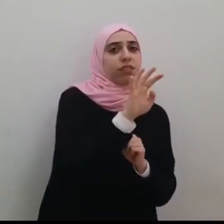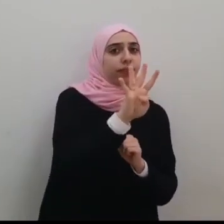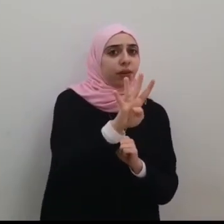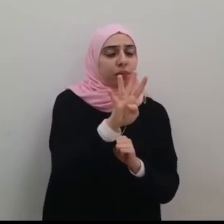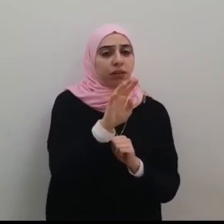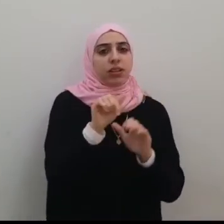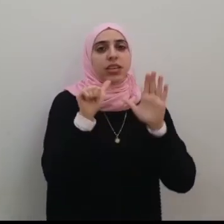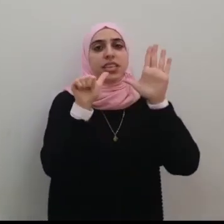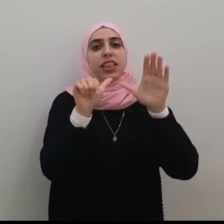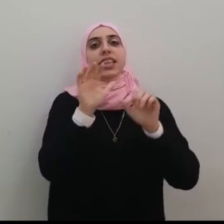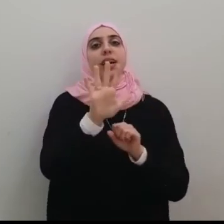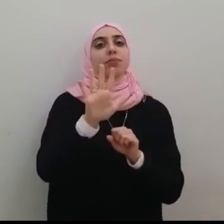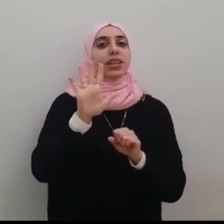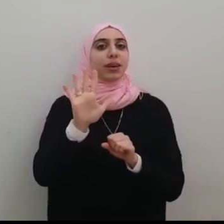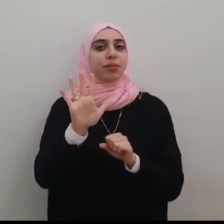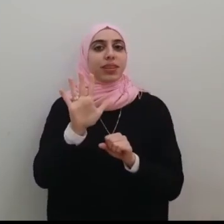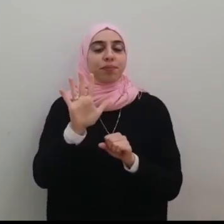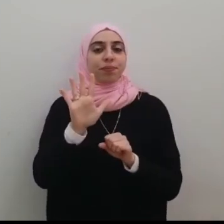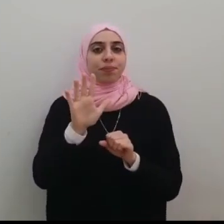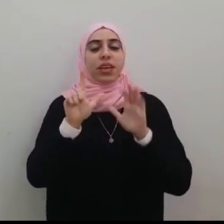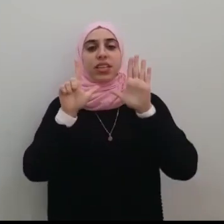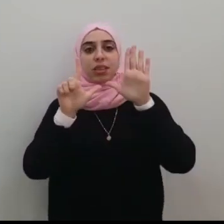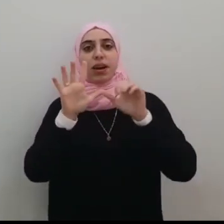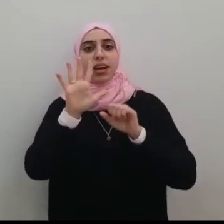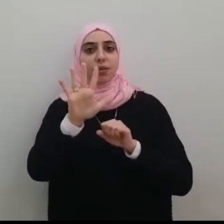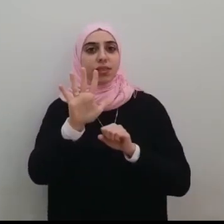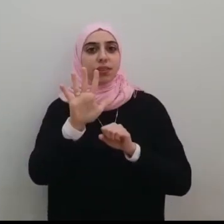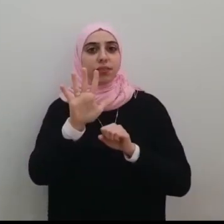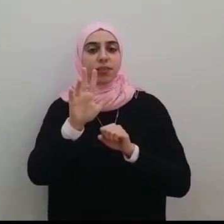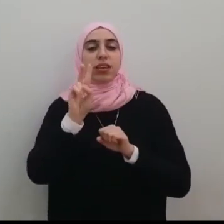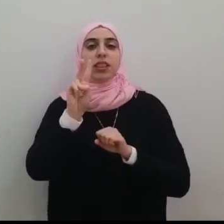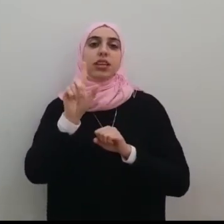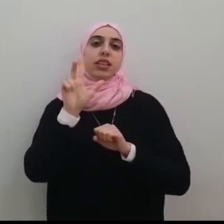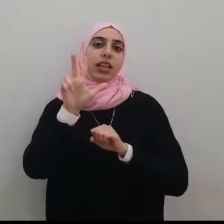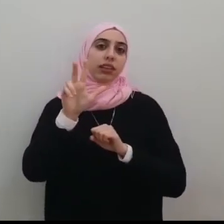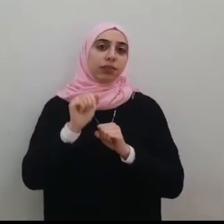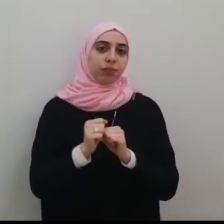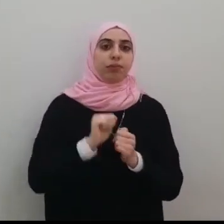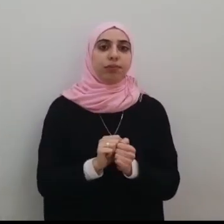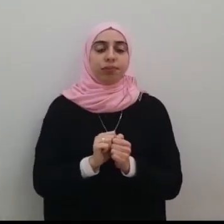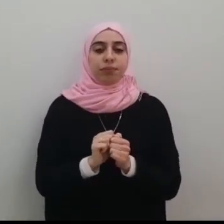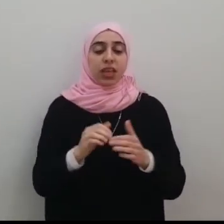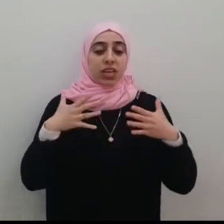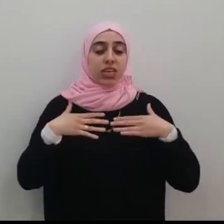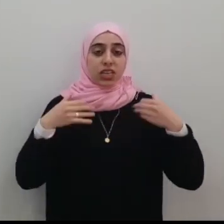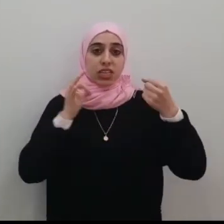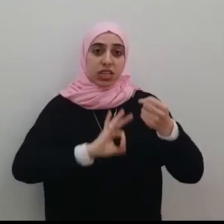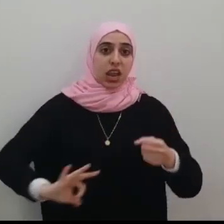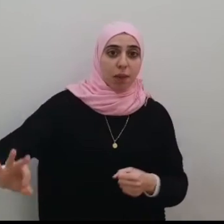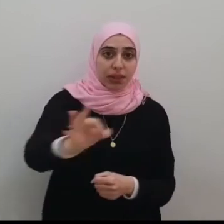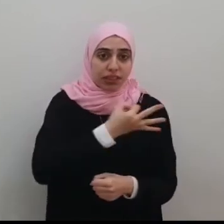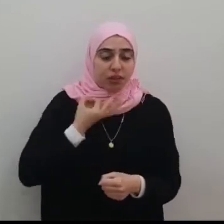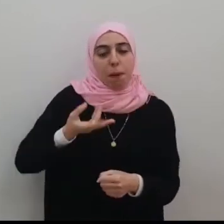-655-7523 سلامتنا مسؤوليتنا